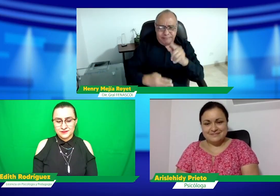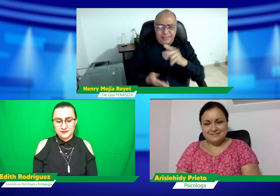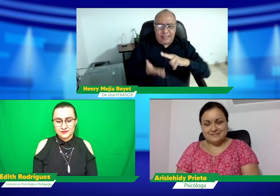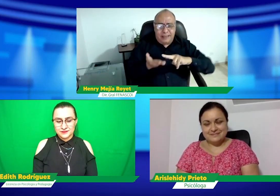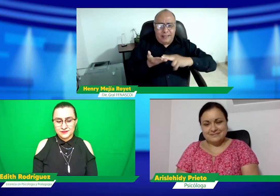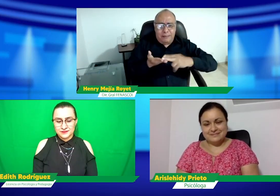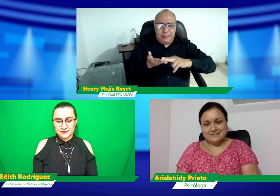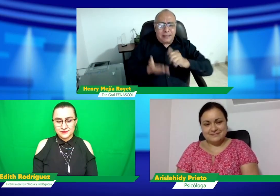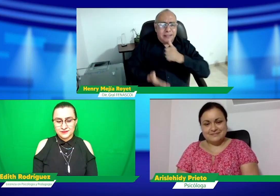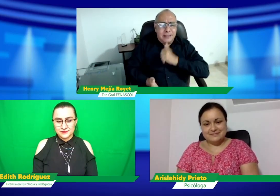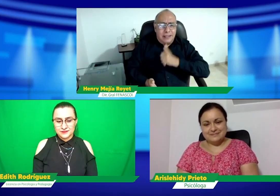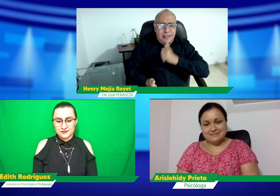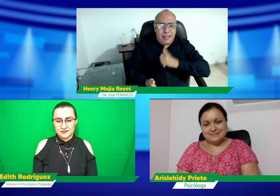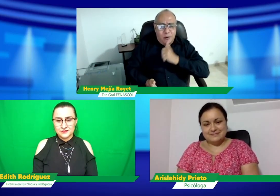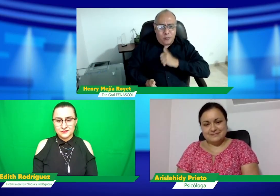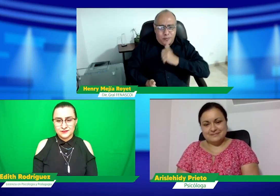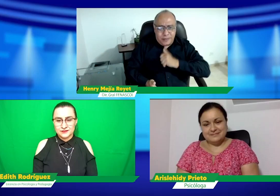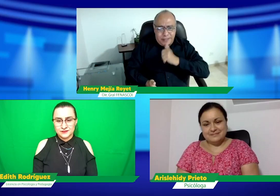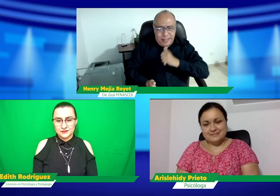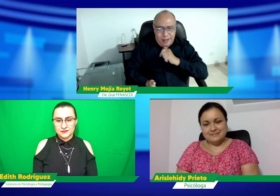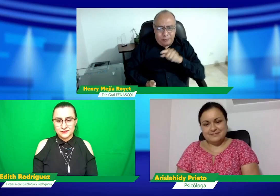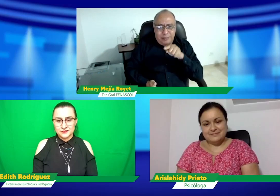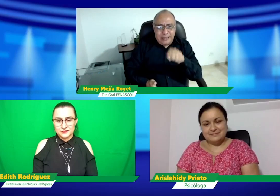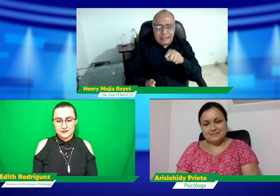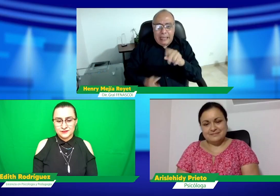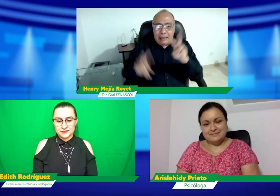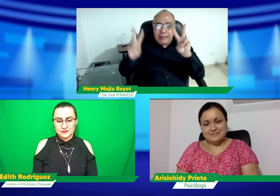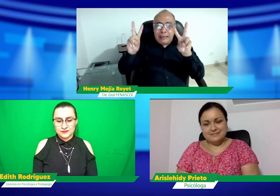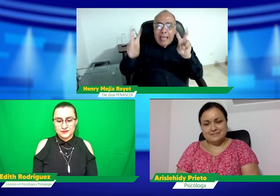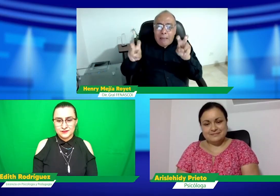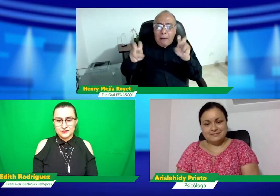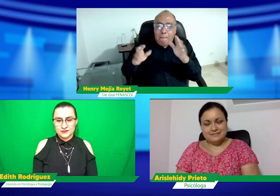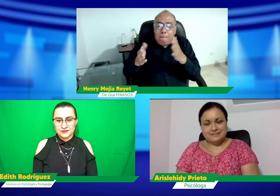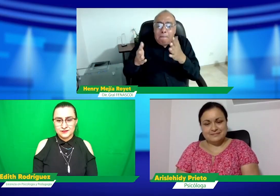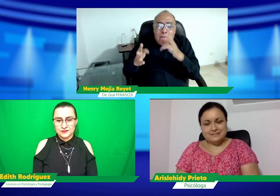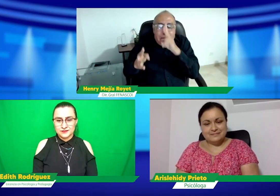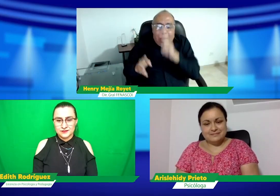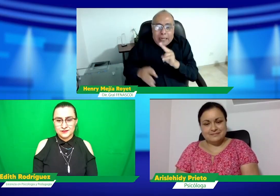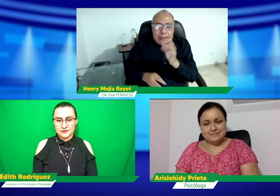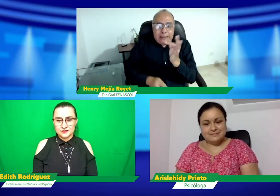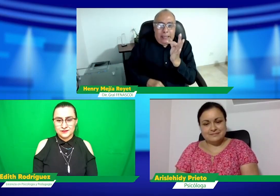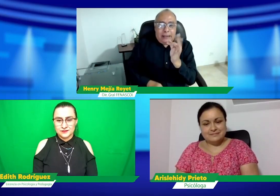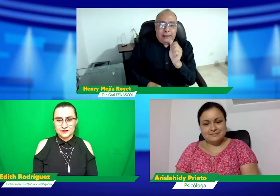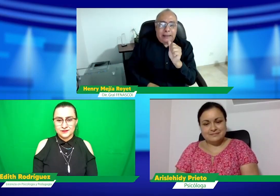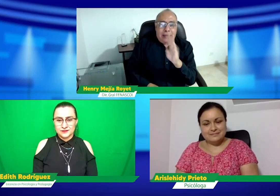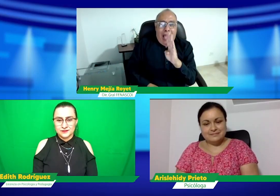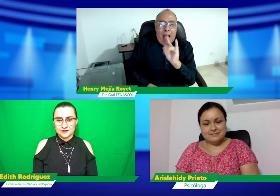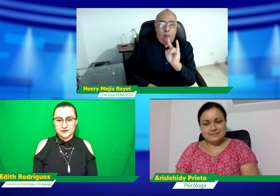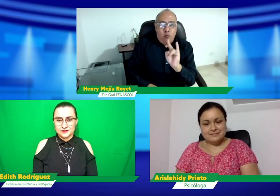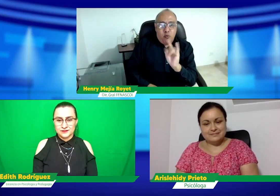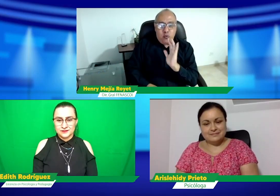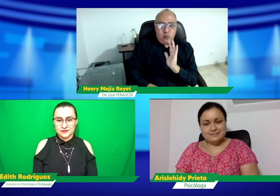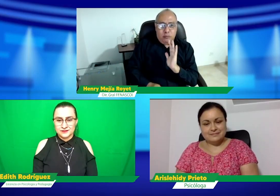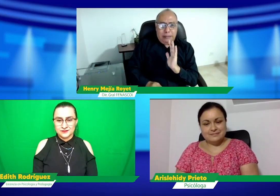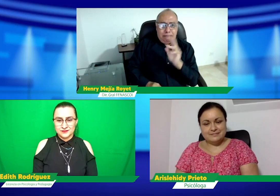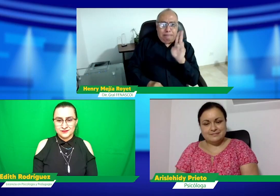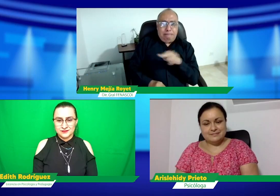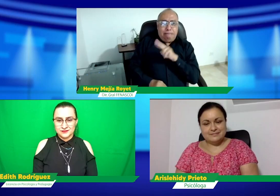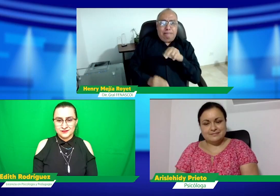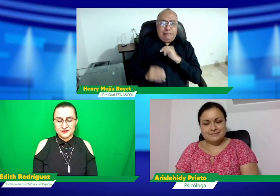les da miedo, prefieren no decir muchas cosas. Santiago Parra habla